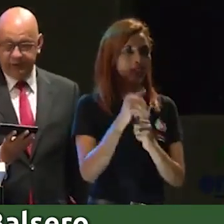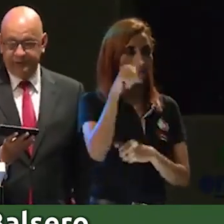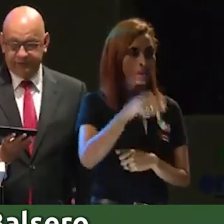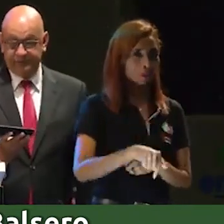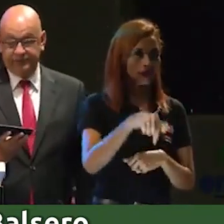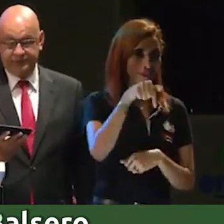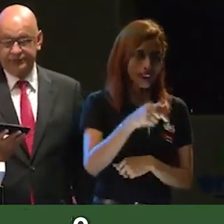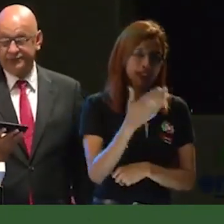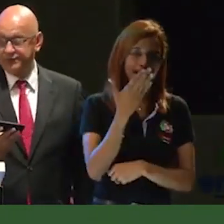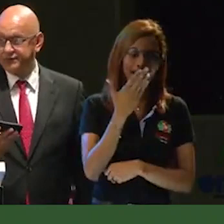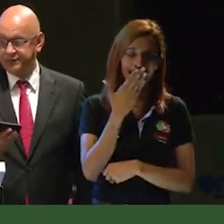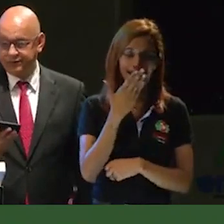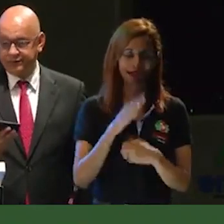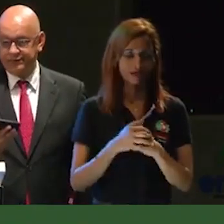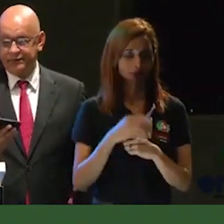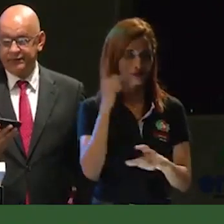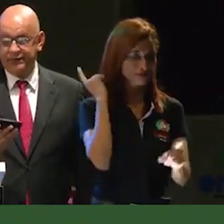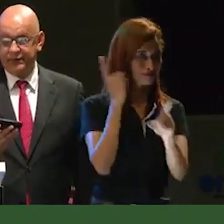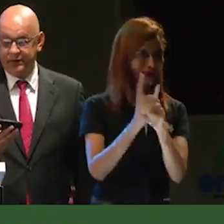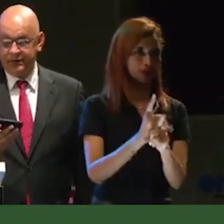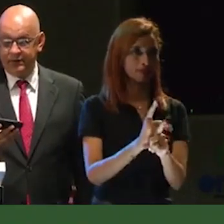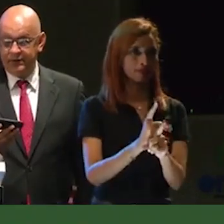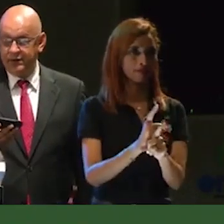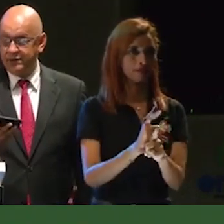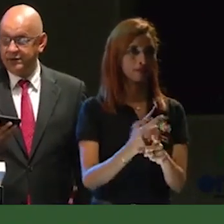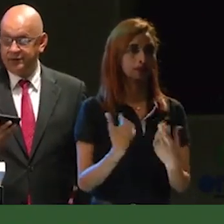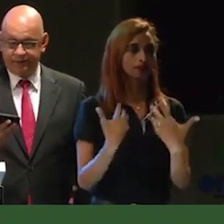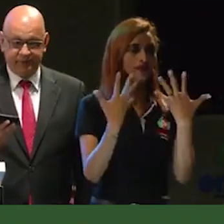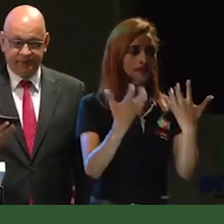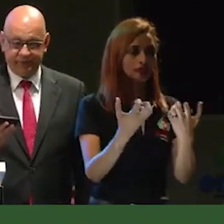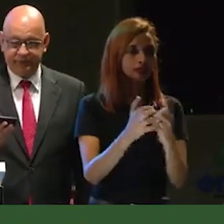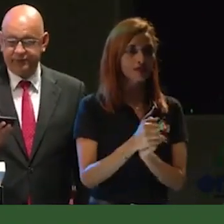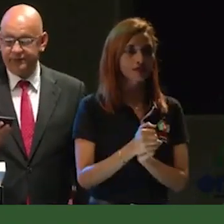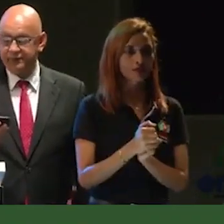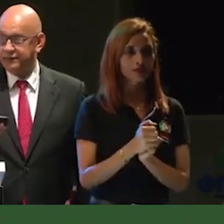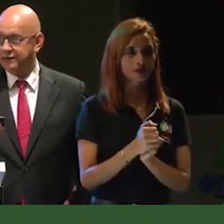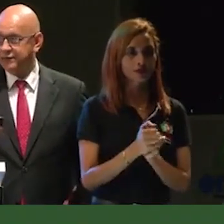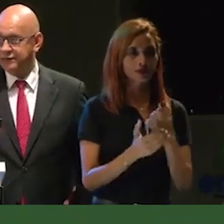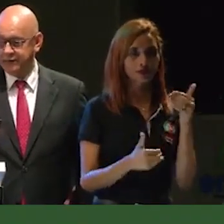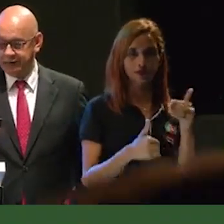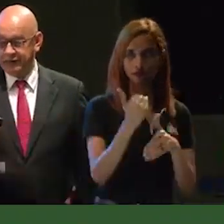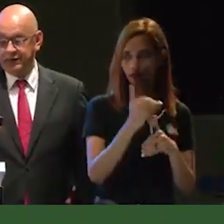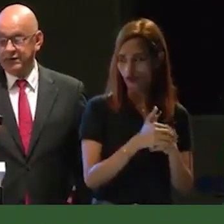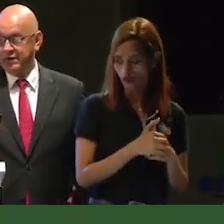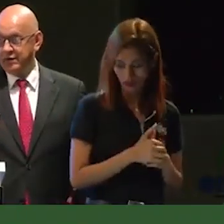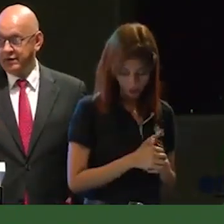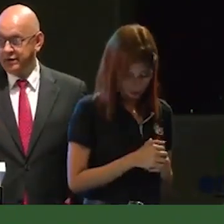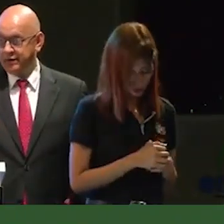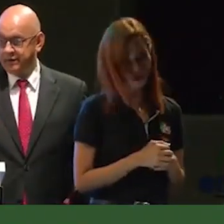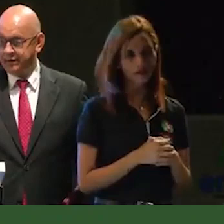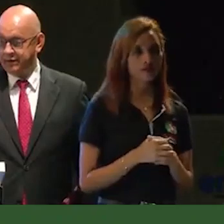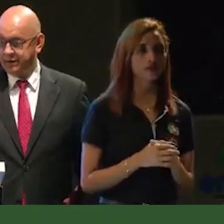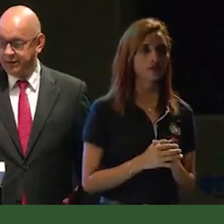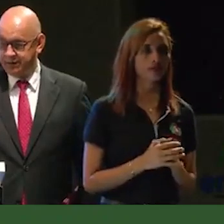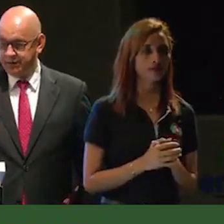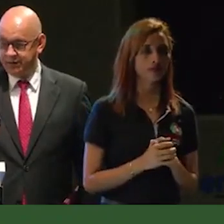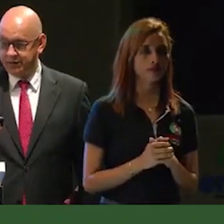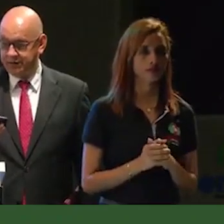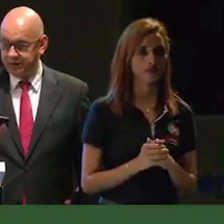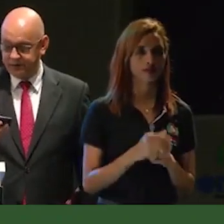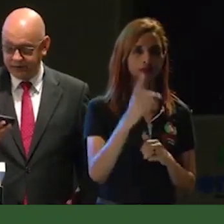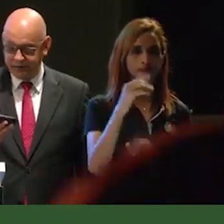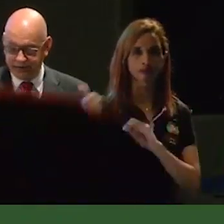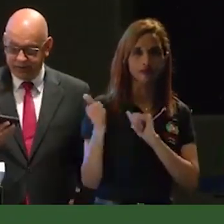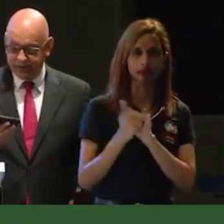hoy se hace realidad. Yo quiero, inicialmente, que me